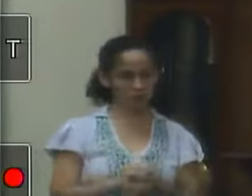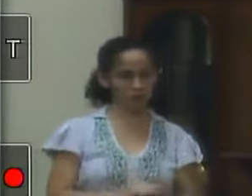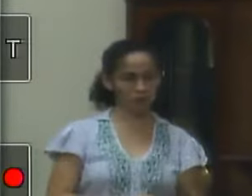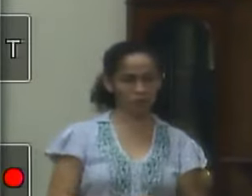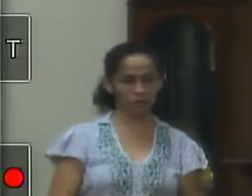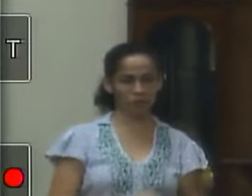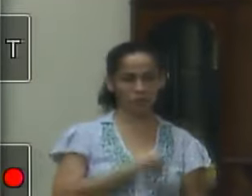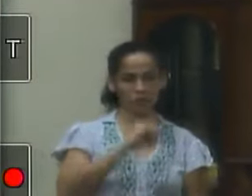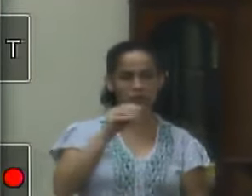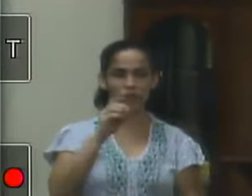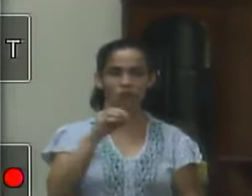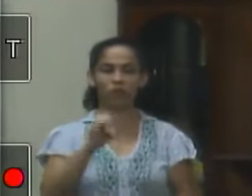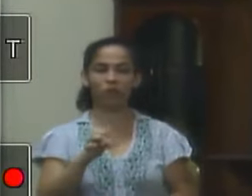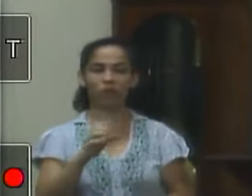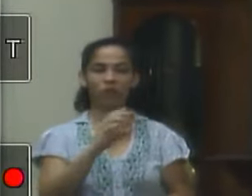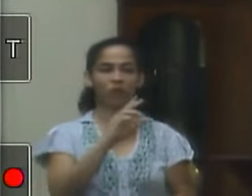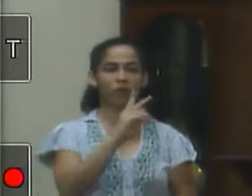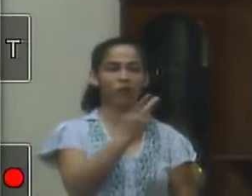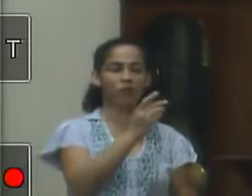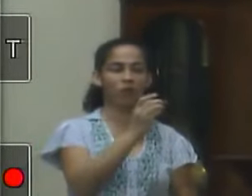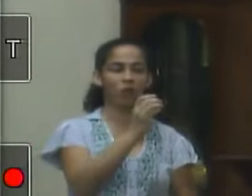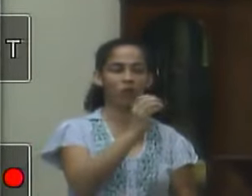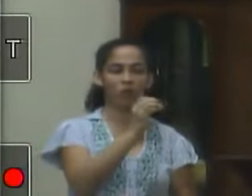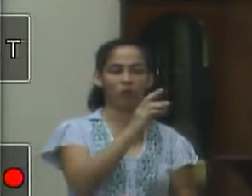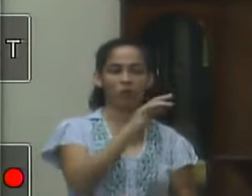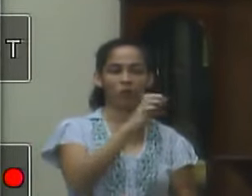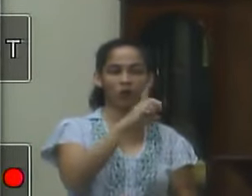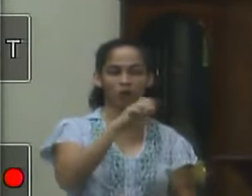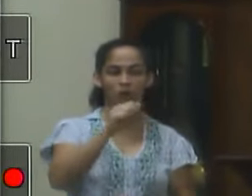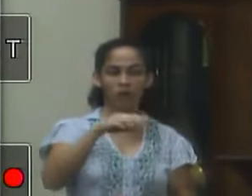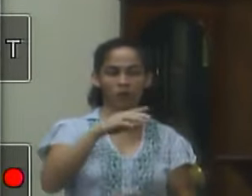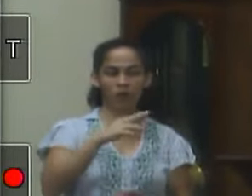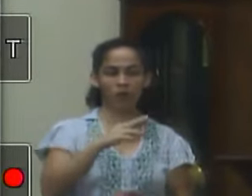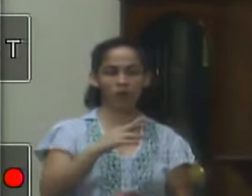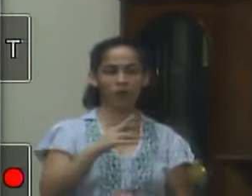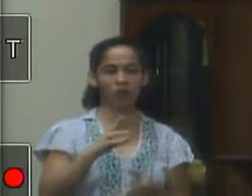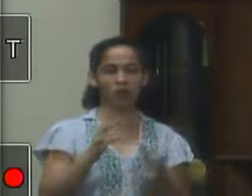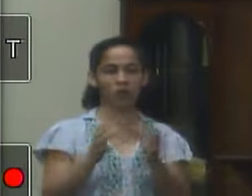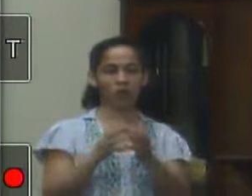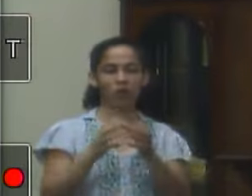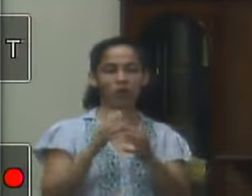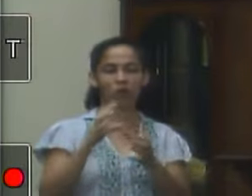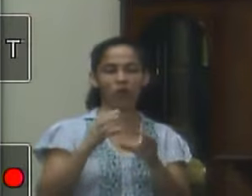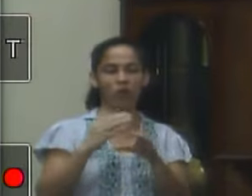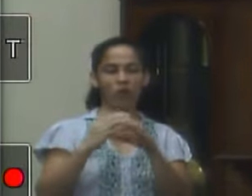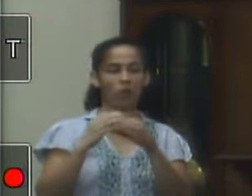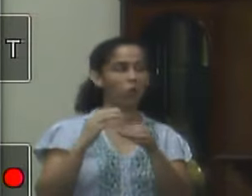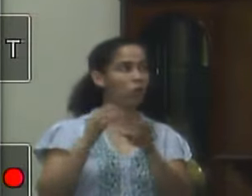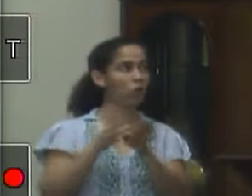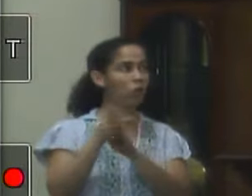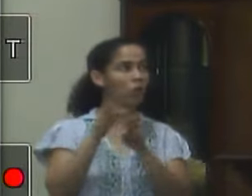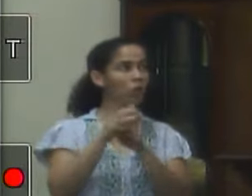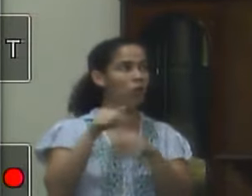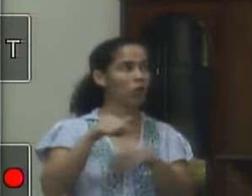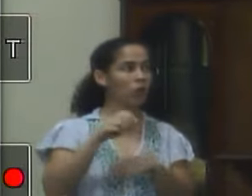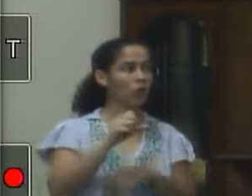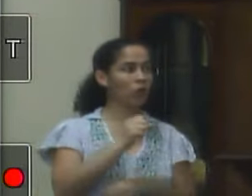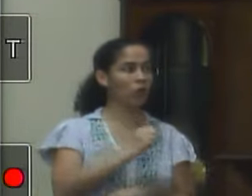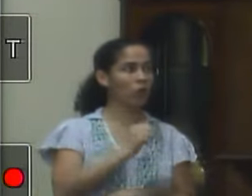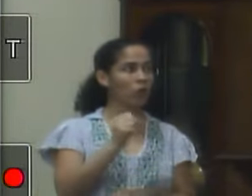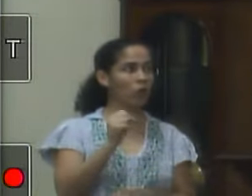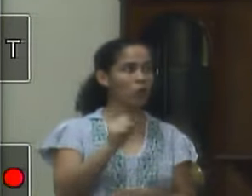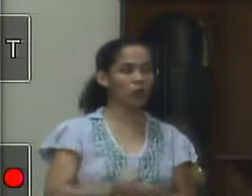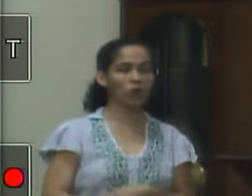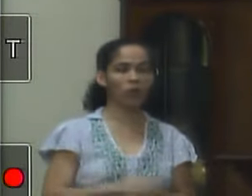ao José Orlando, coordenador regional do SENAI aqui no Sul Fluminense e